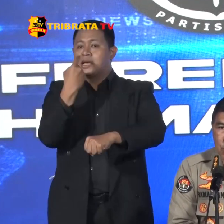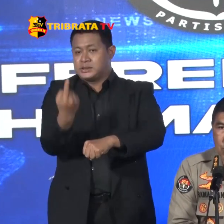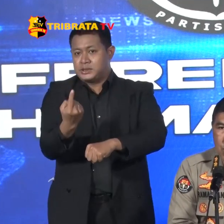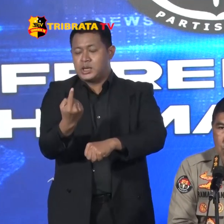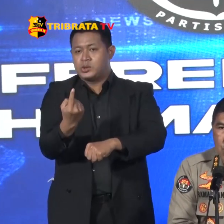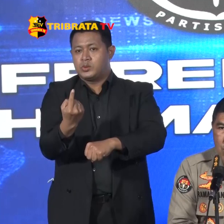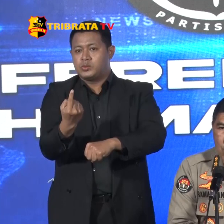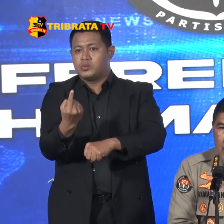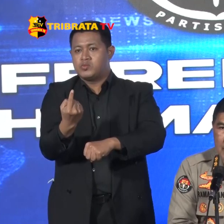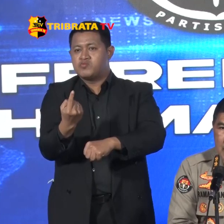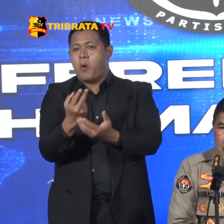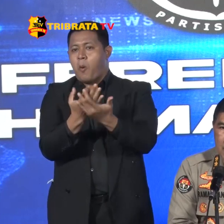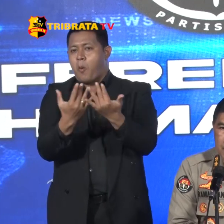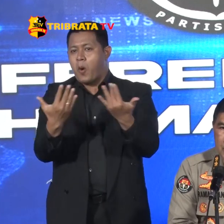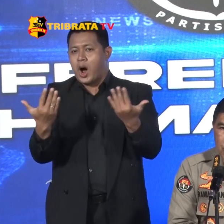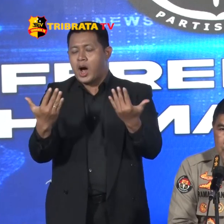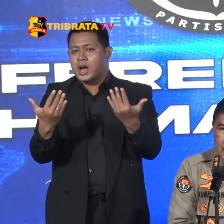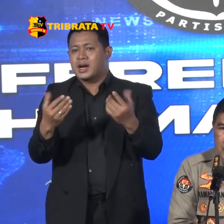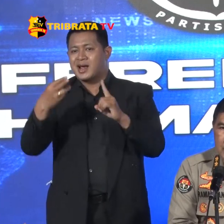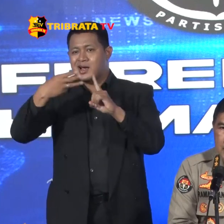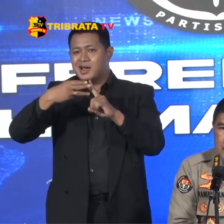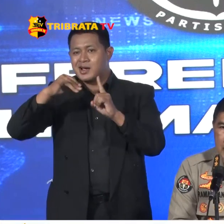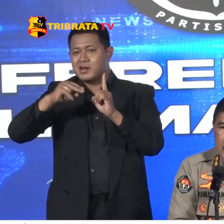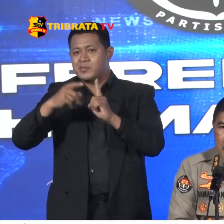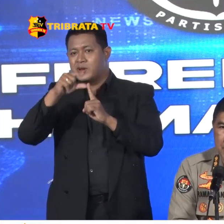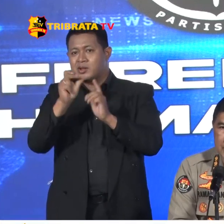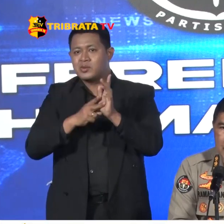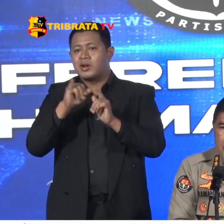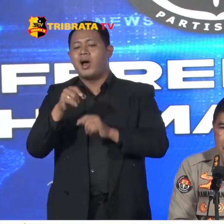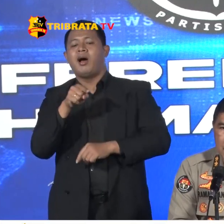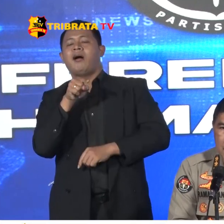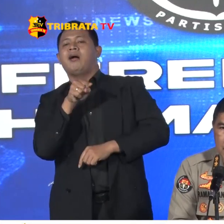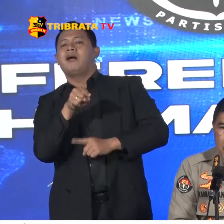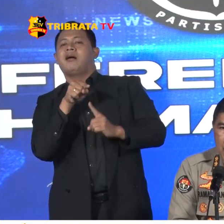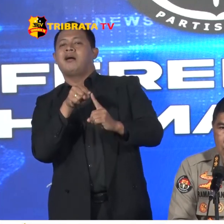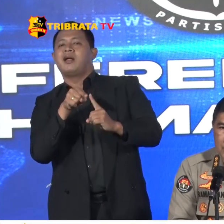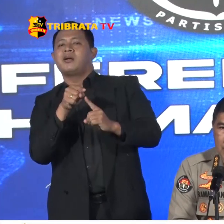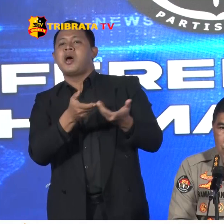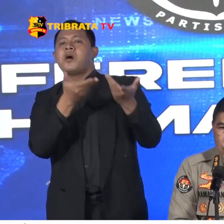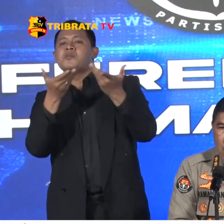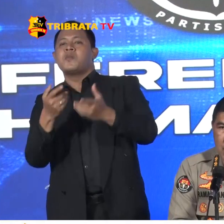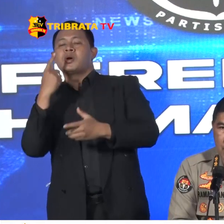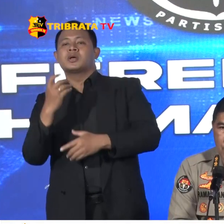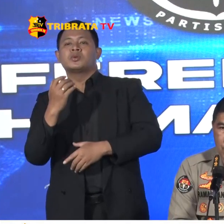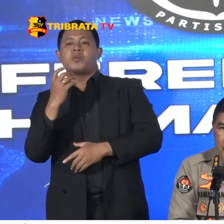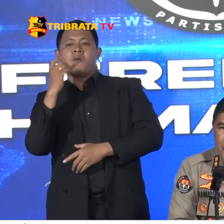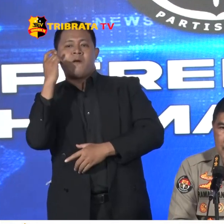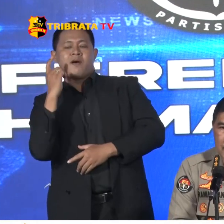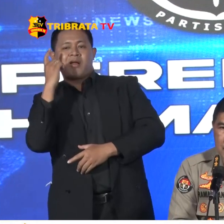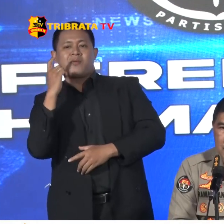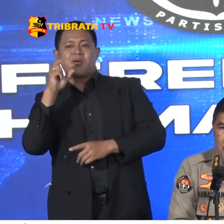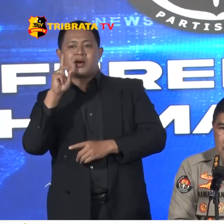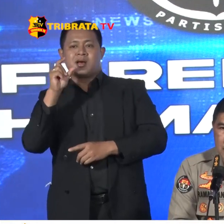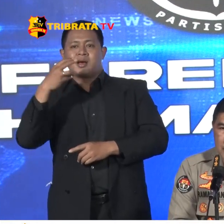satu warga Bintuni Yang kedapatan Membawa satu buah revolver